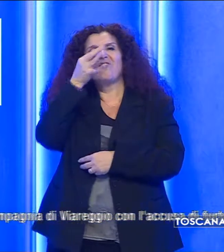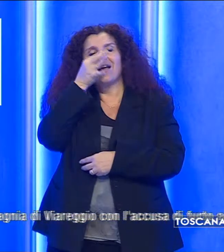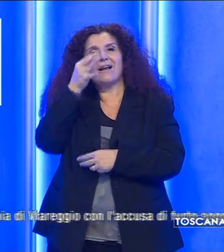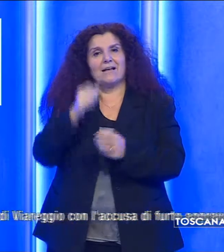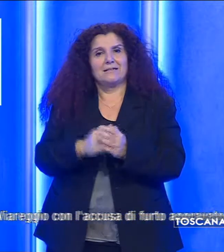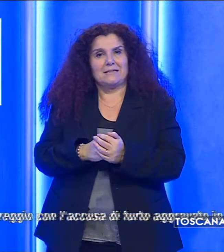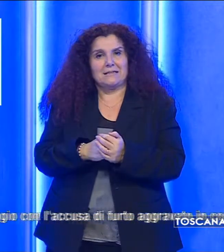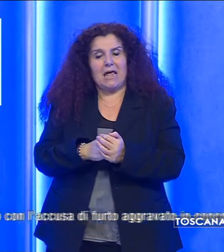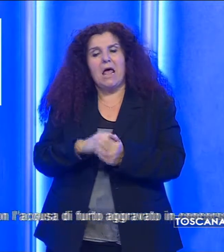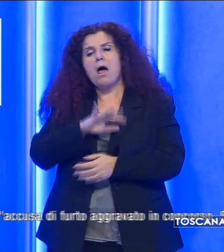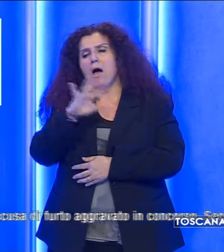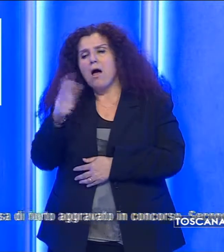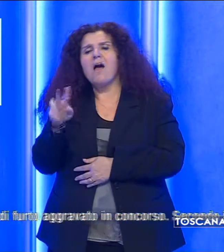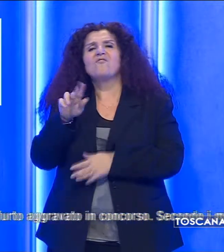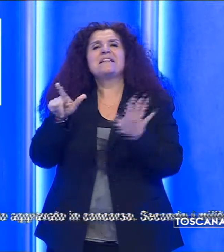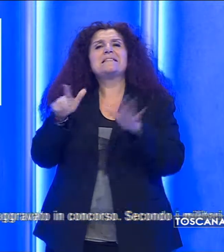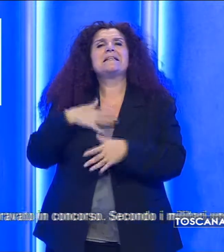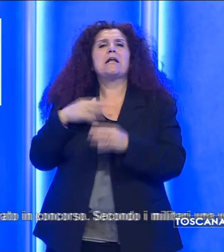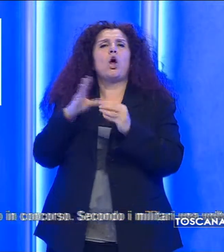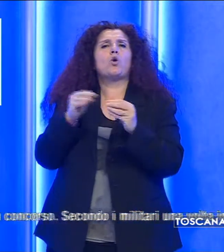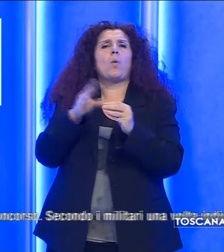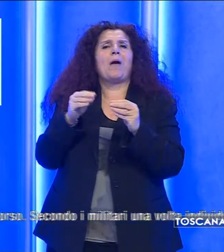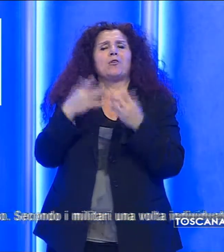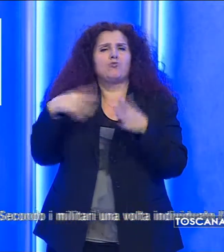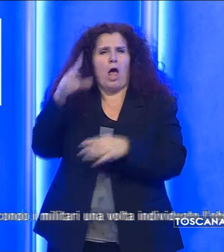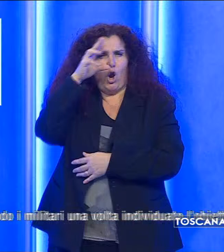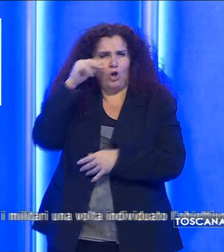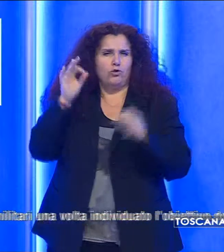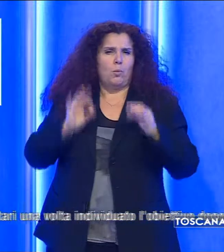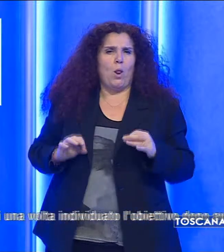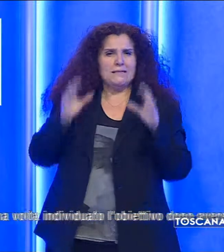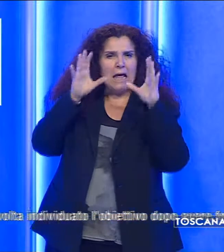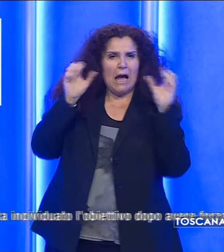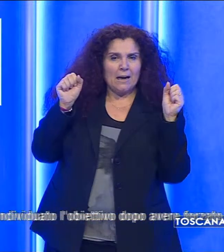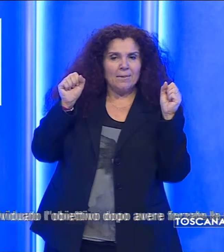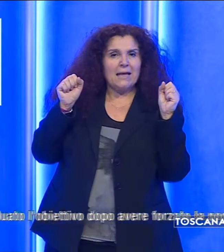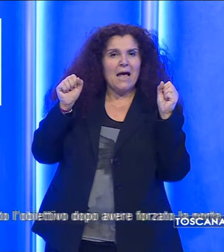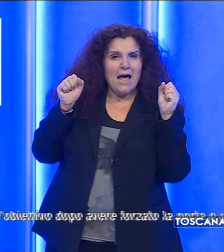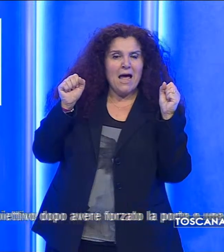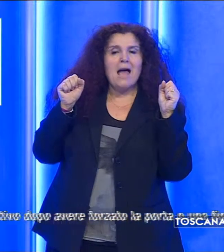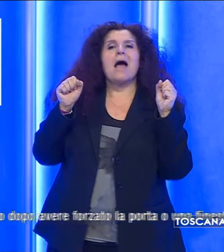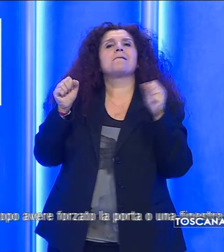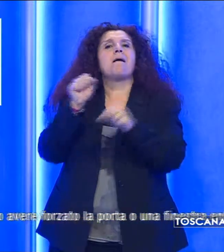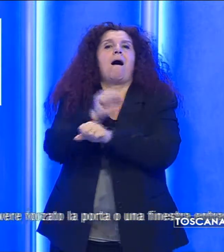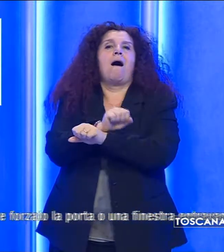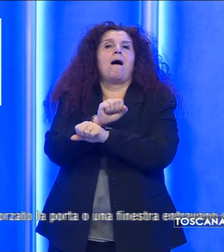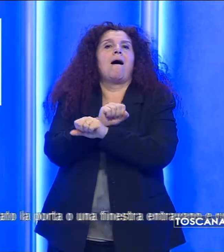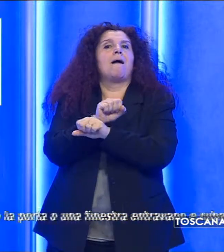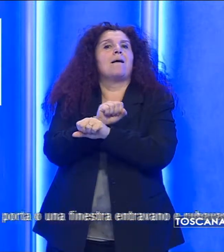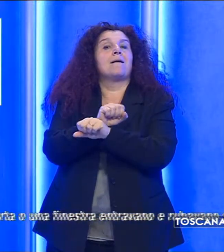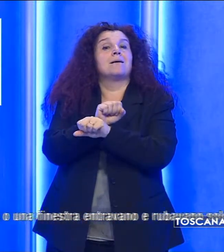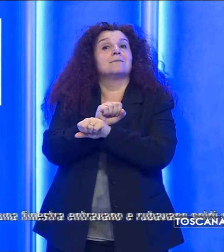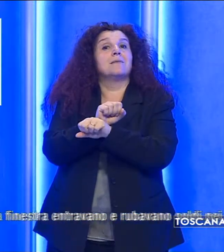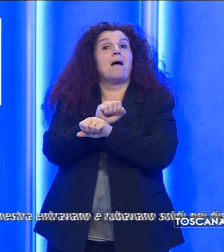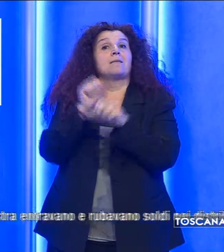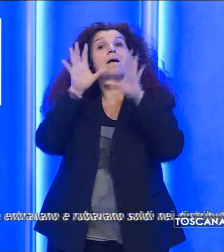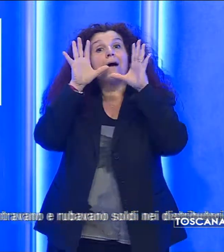e un 27enne romeno, già noti alle forze dell'ordine, sono stati arrestati dai